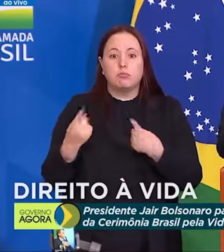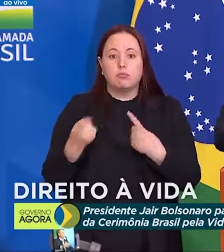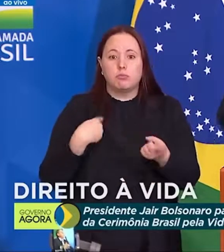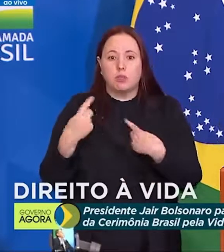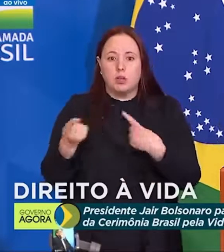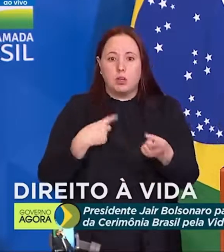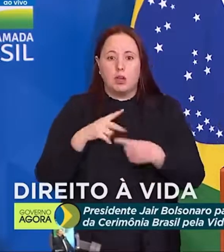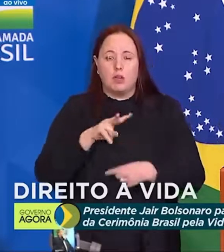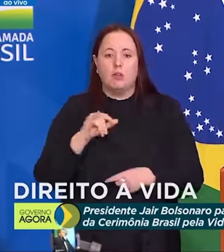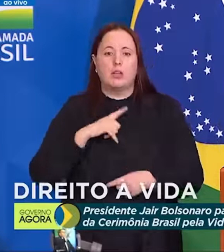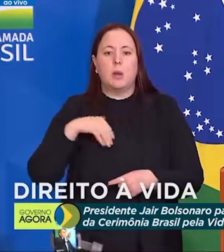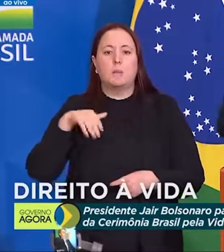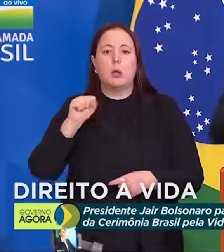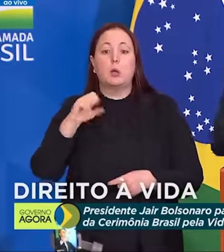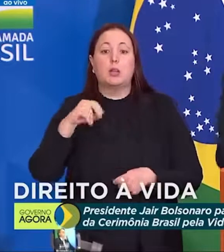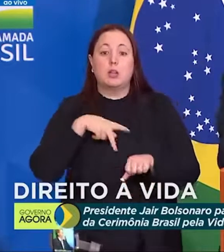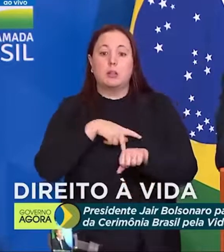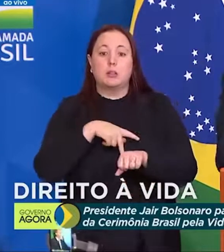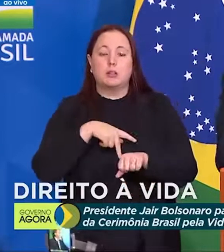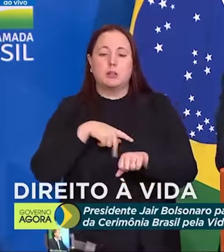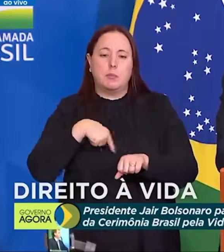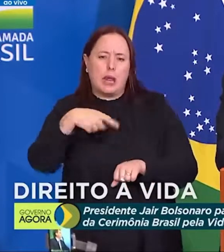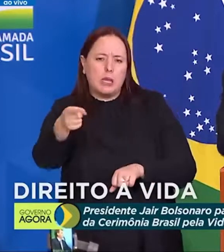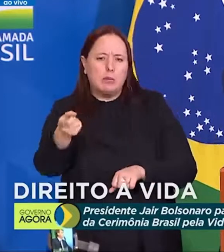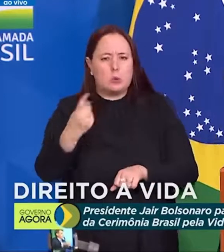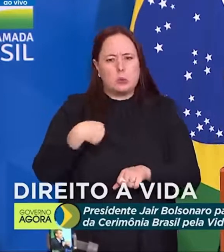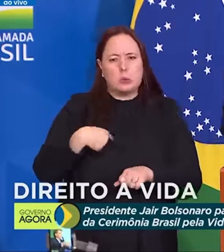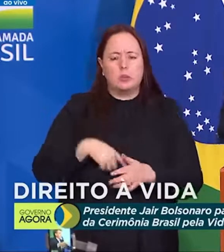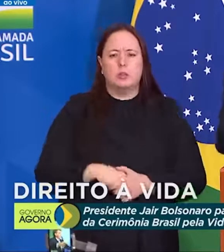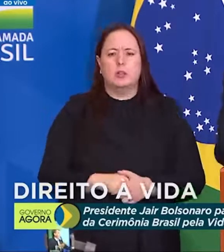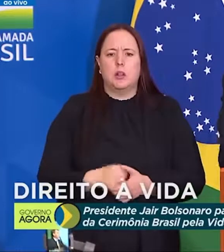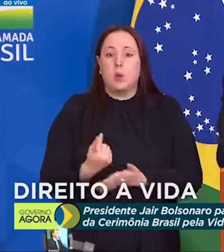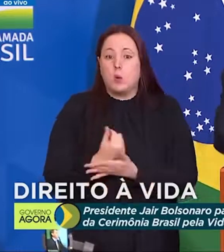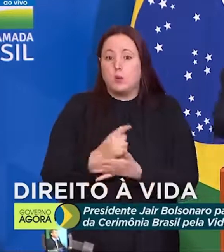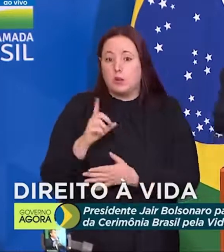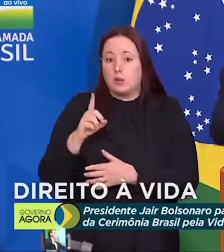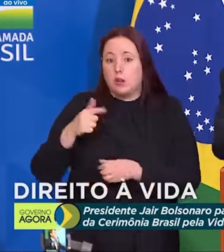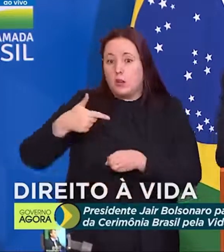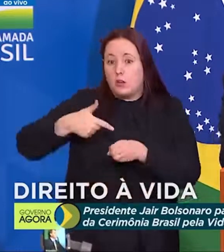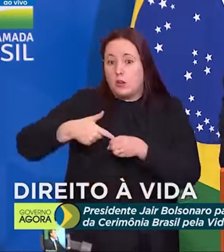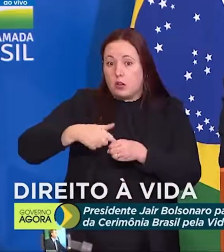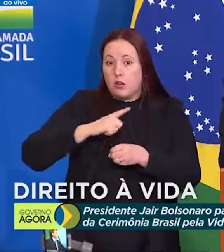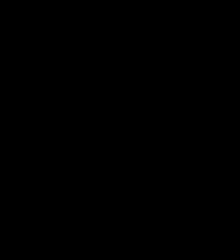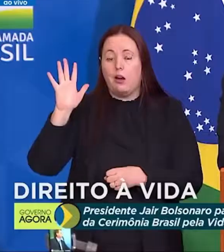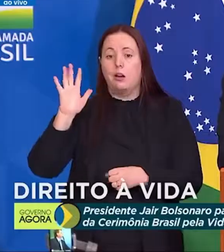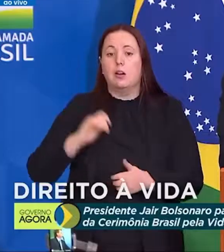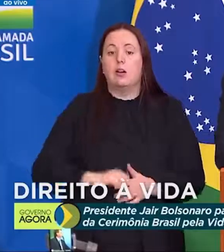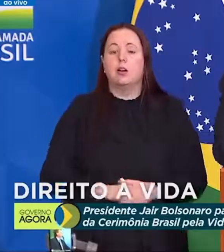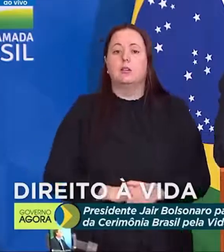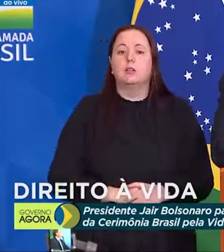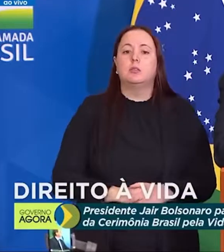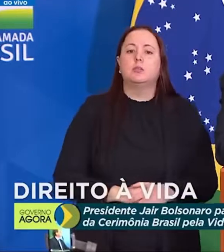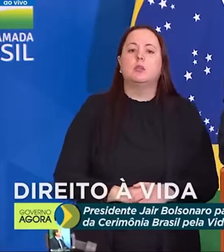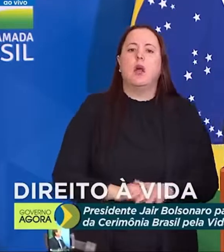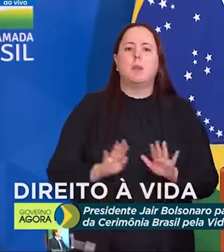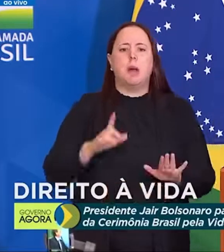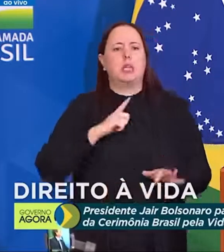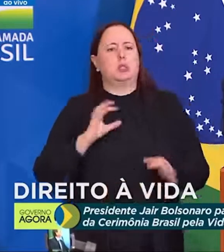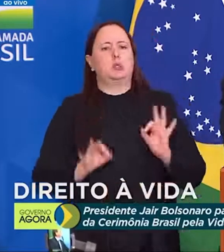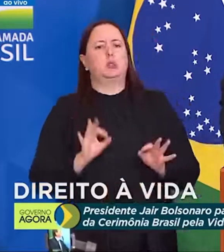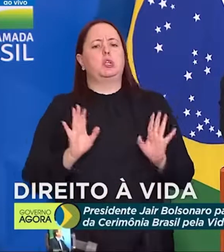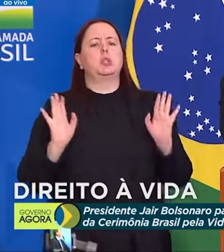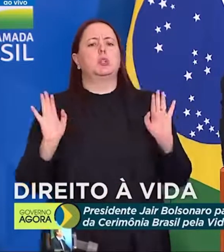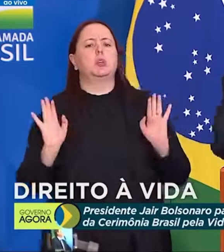agora vão andar mais 80 para ir e mais 80 para voltar com o preço do diesel que está aí nas alturas. Mas a justiça